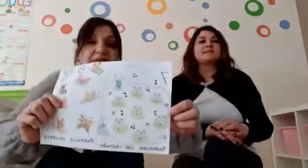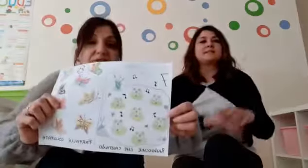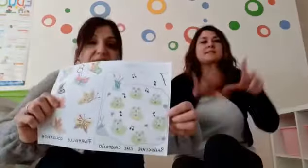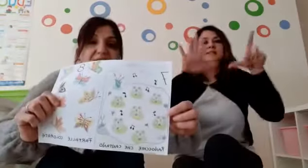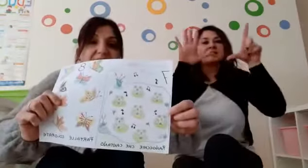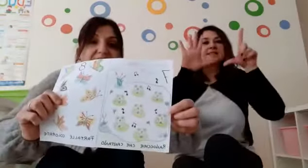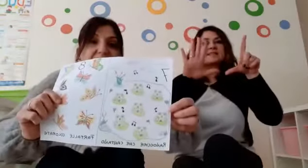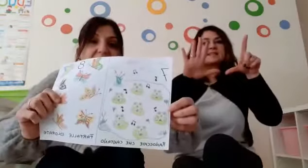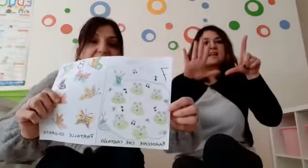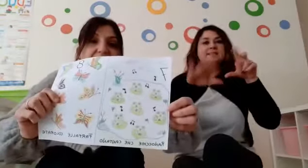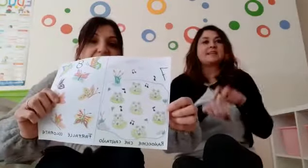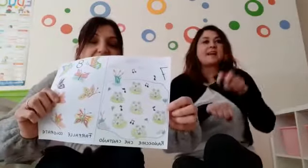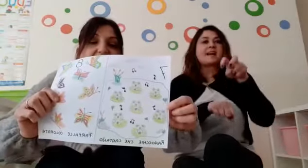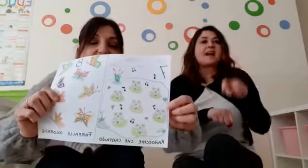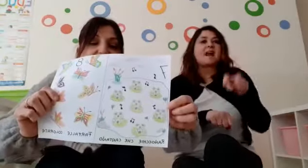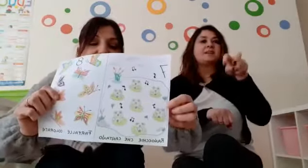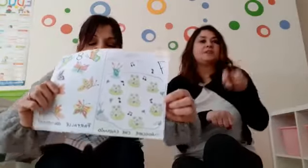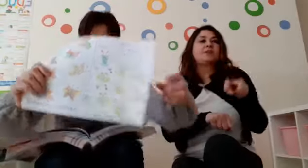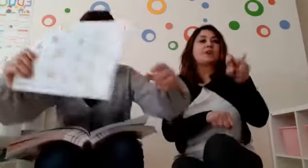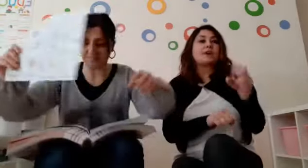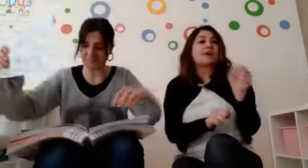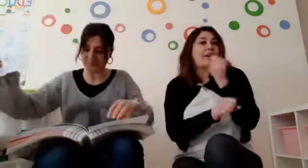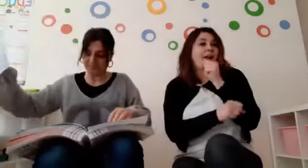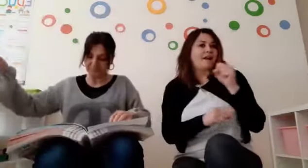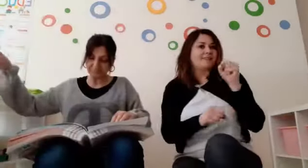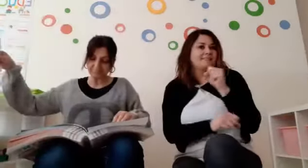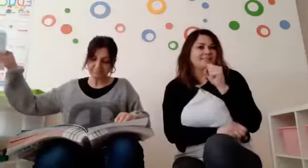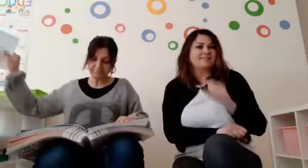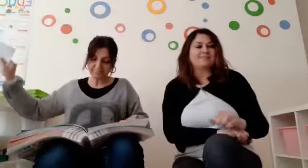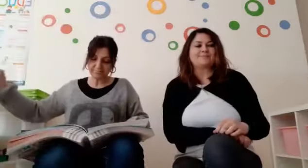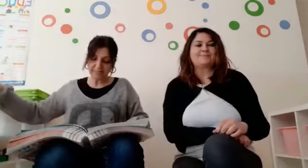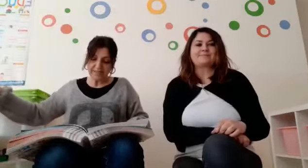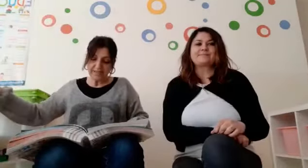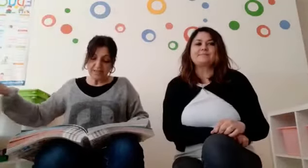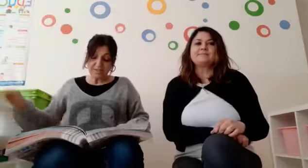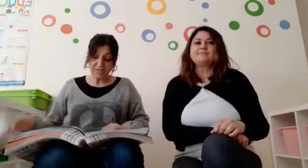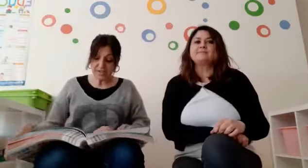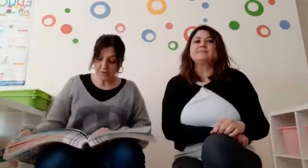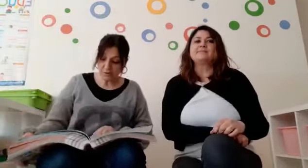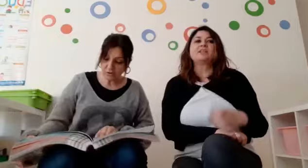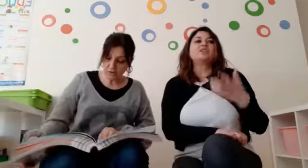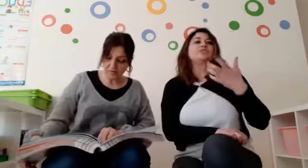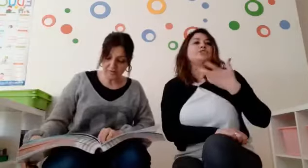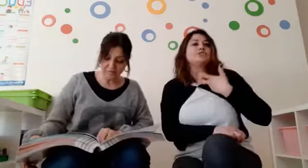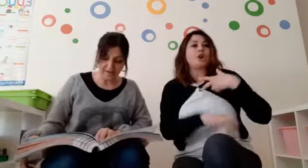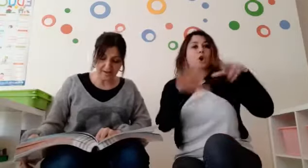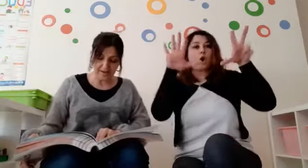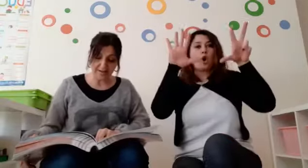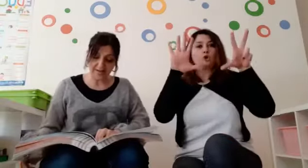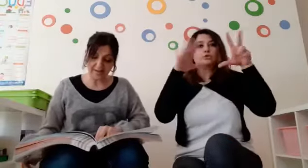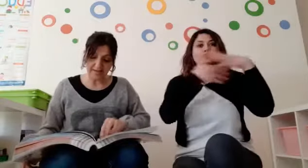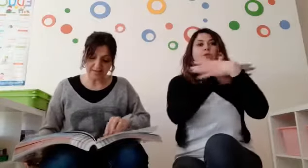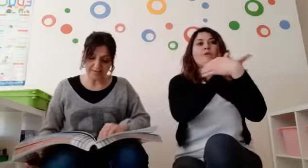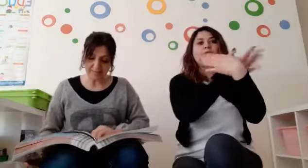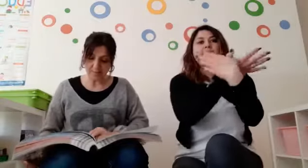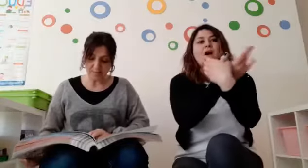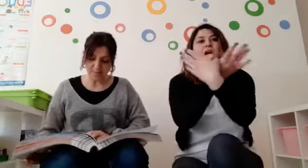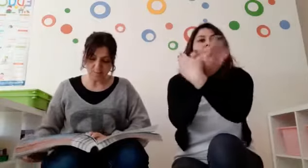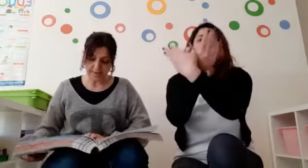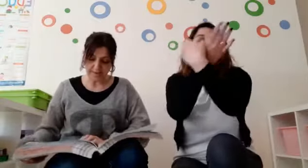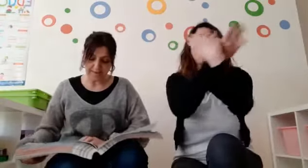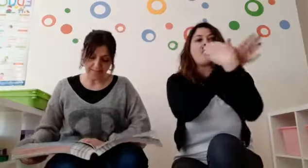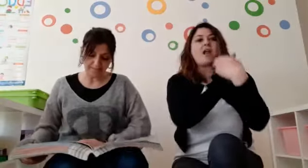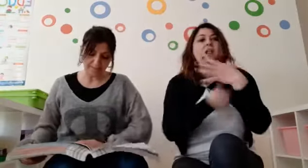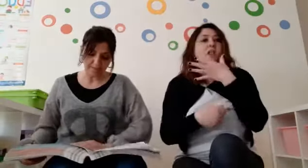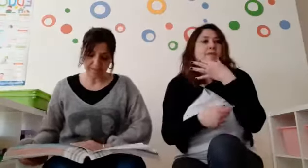ranocchiette che cantano. C'erano otto farfalle che erano sempre